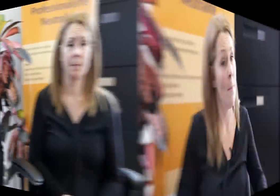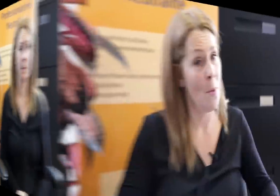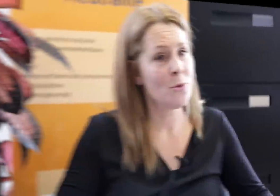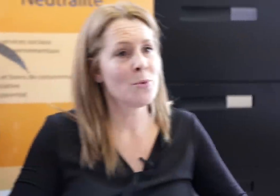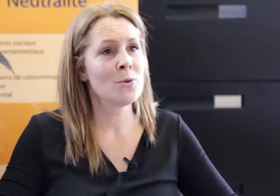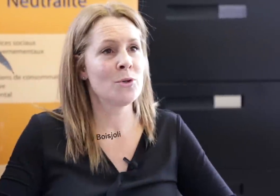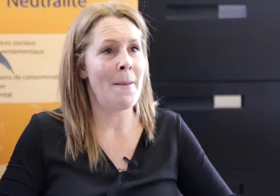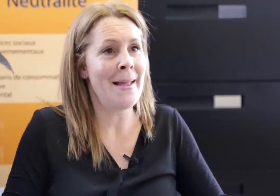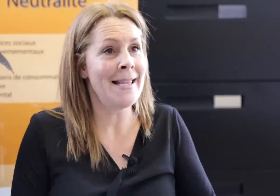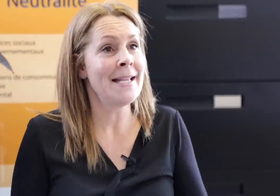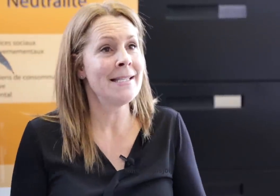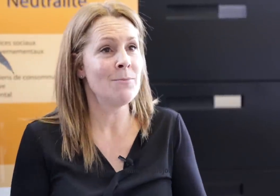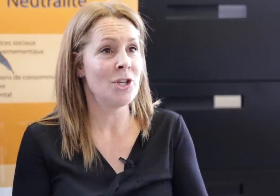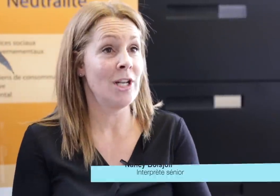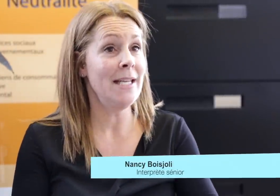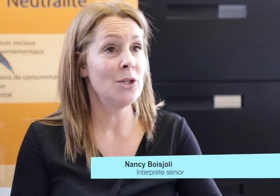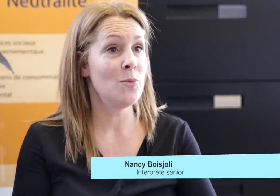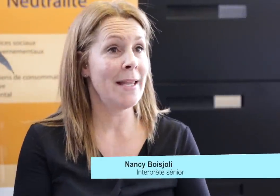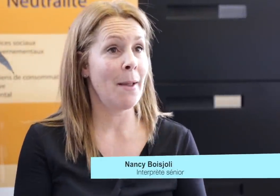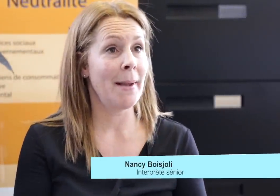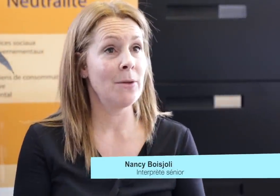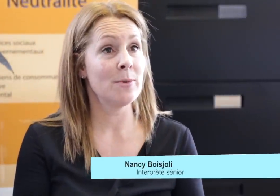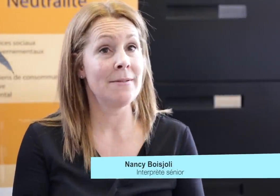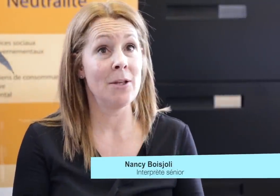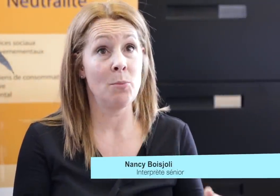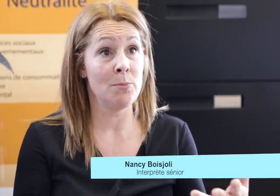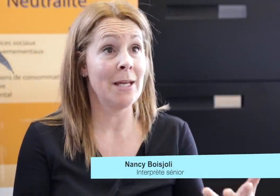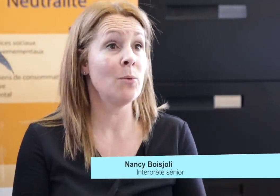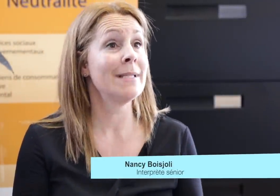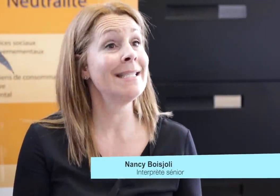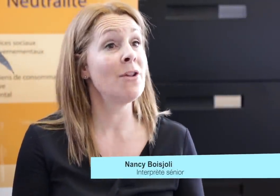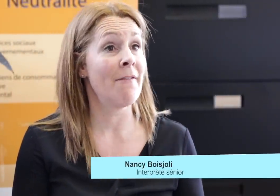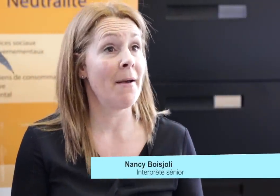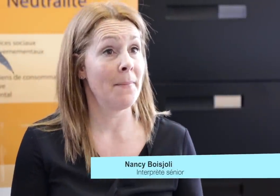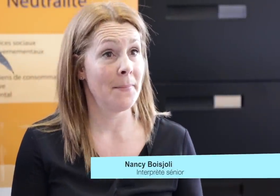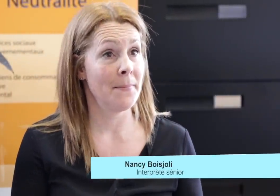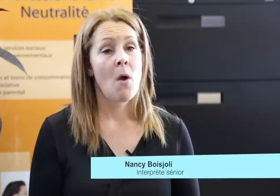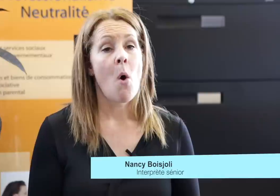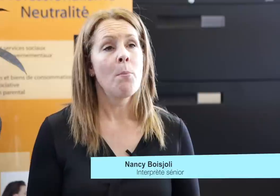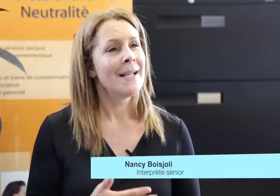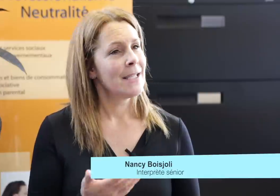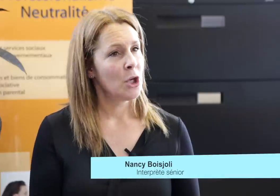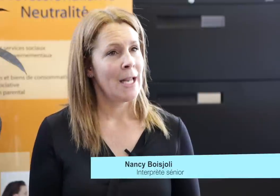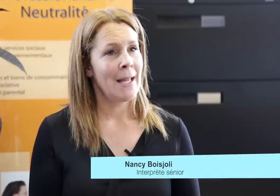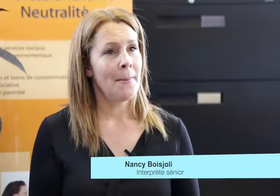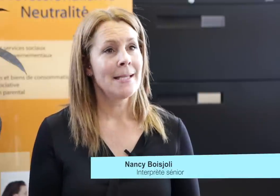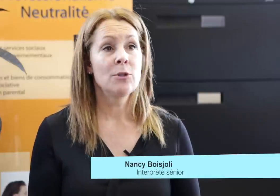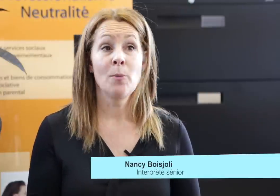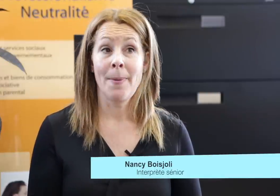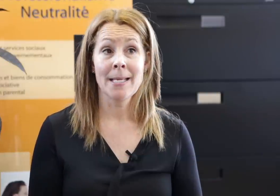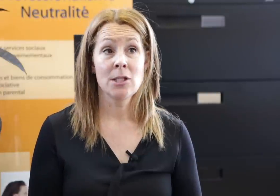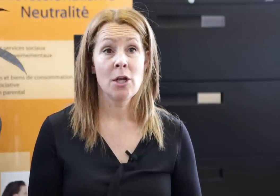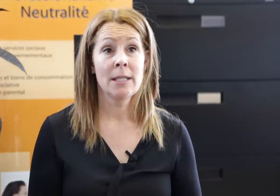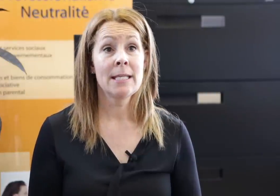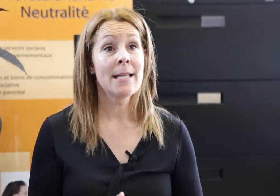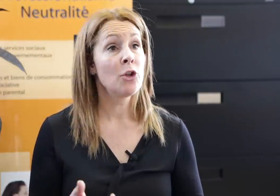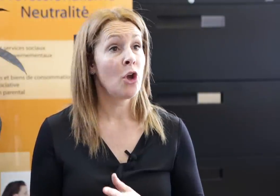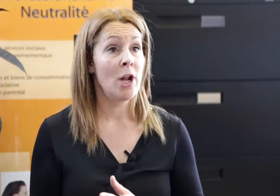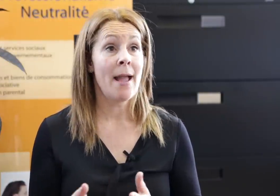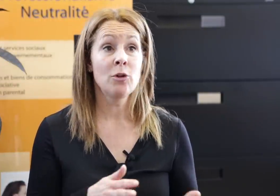Bonjour, m'appelle Nancy Boisgeli. Je suis interprète au CIVET depuis bientôt 19 ans. On pourrait dire qu'un interprète,'est une personne qui sort de relais